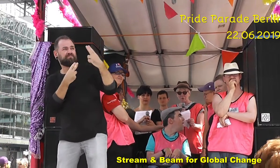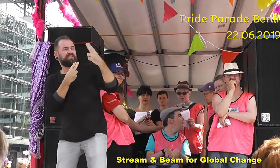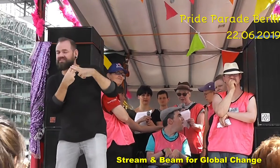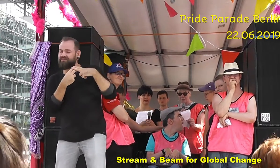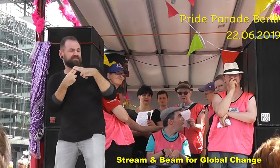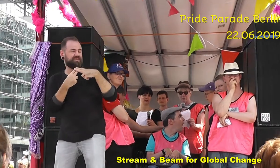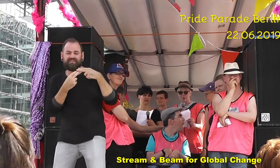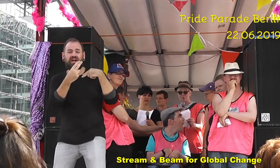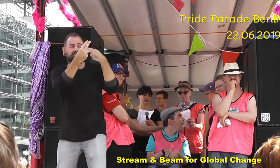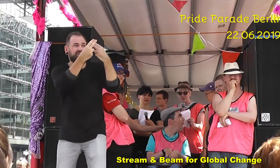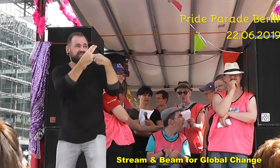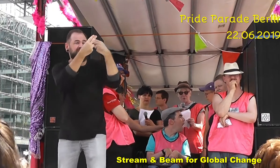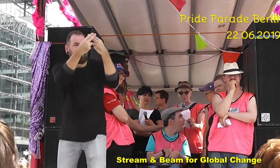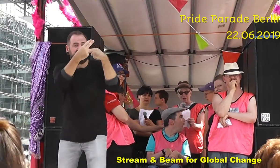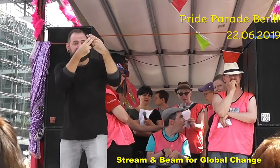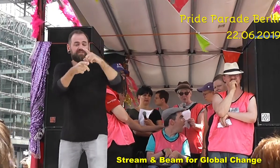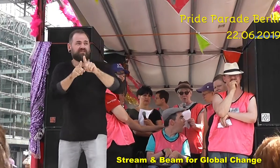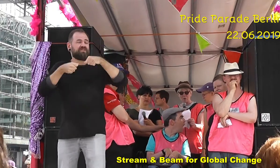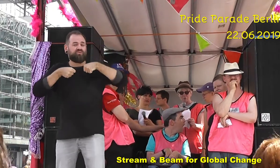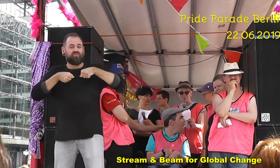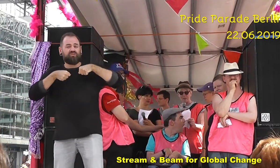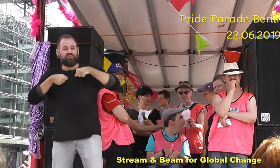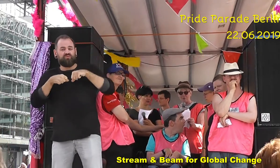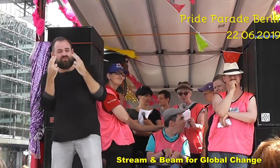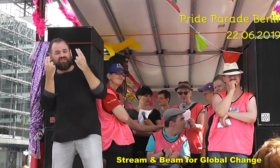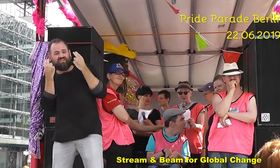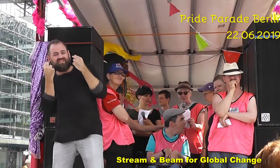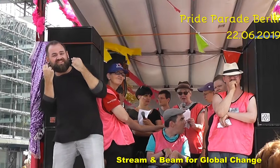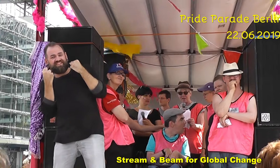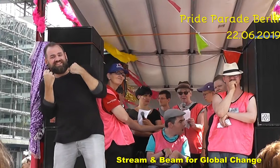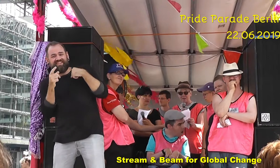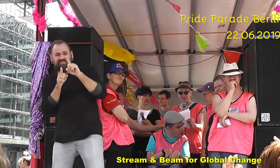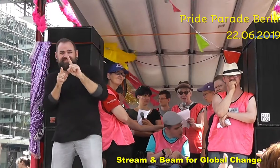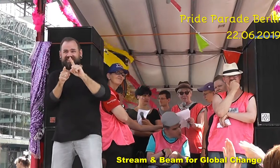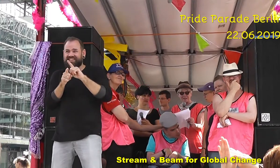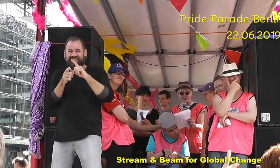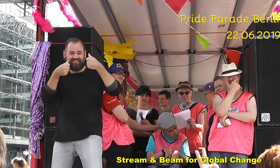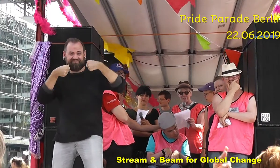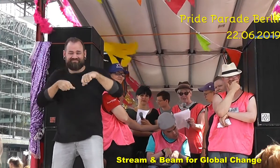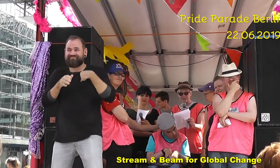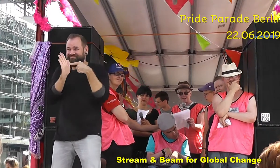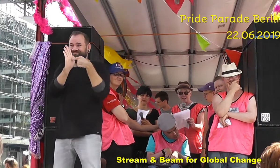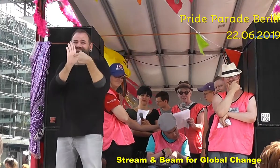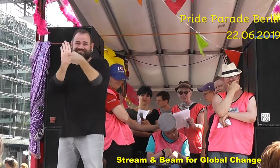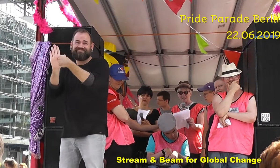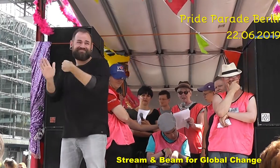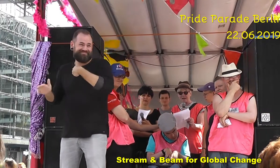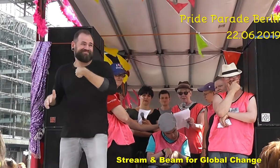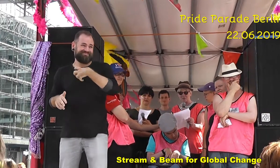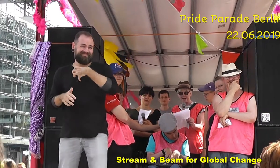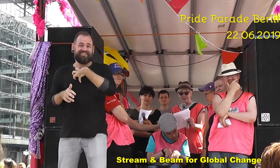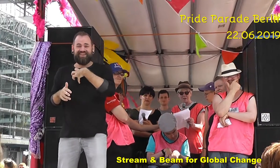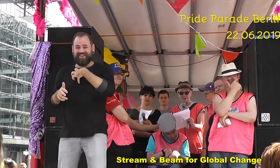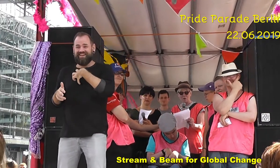zum Funktionieren, zum sich offenbaren und zum Beantworten der Frage, wann es besser ist, ist, die